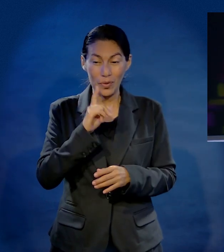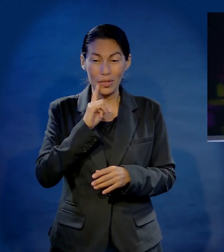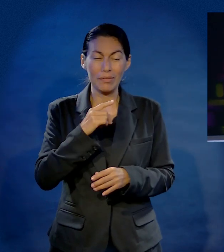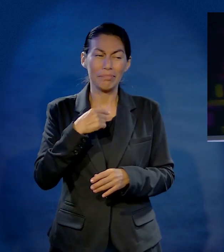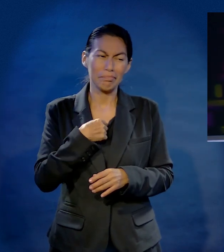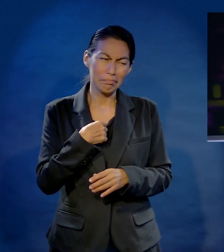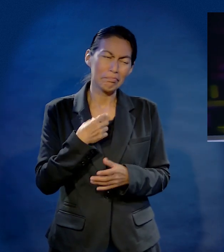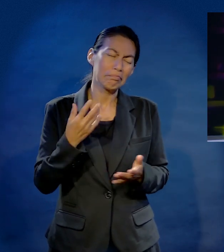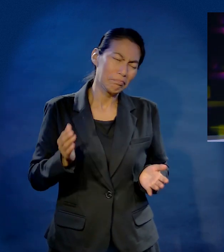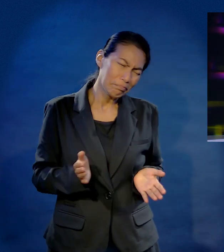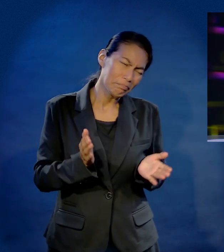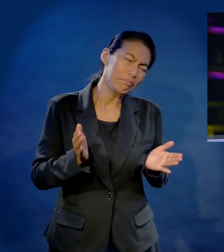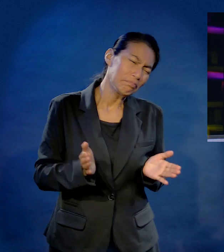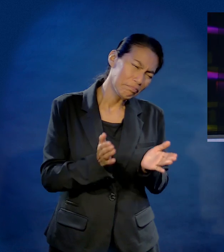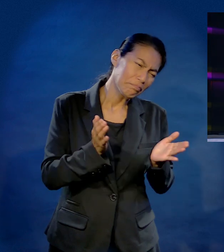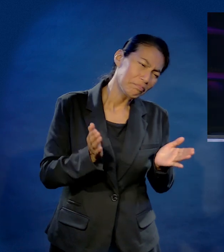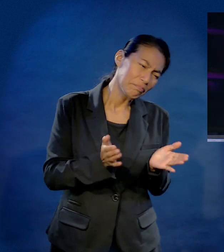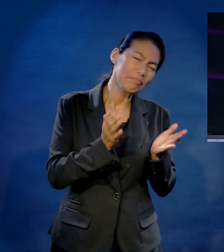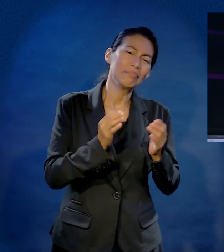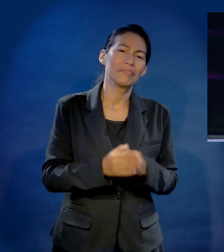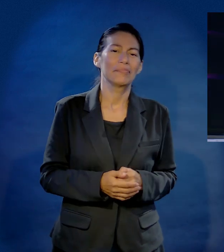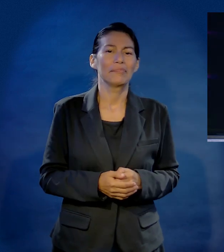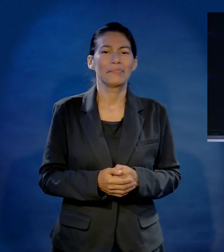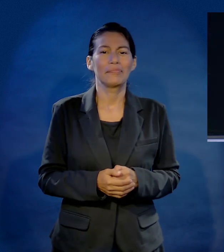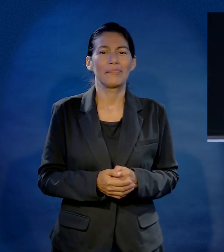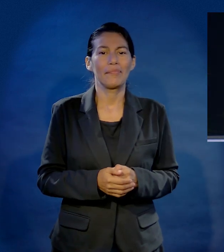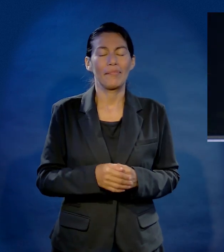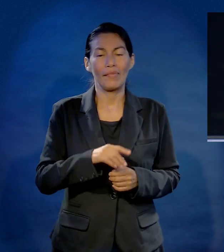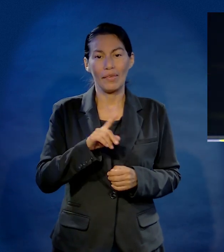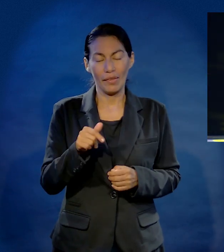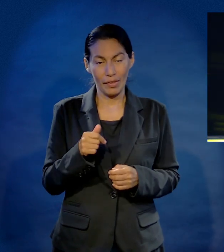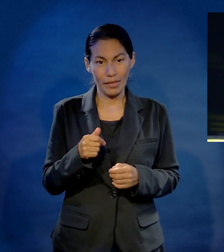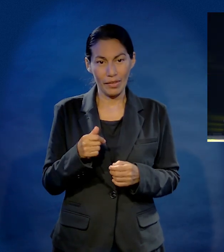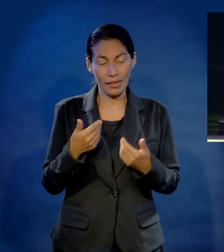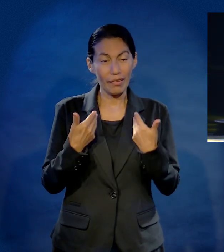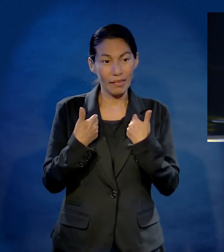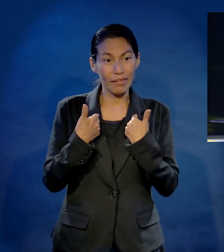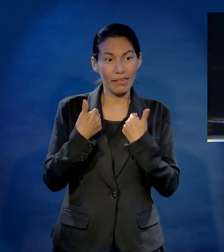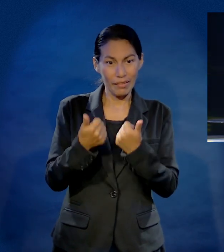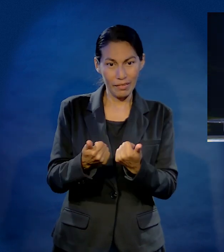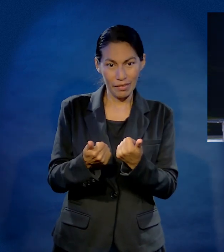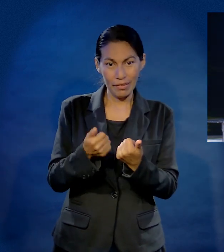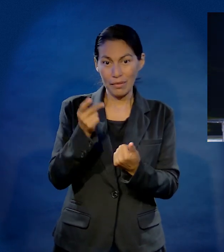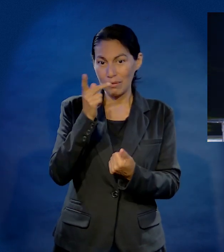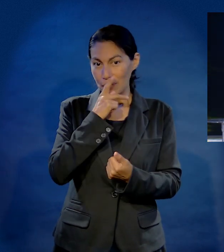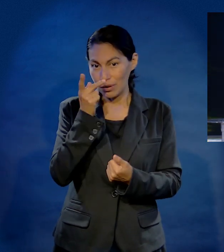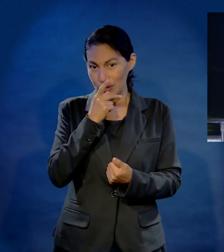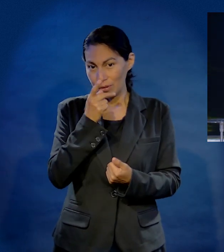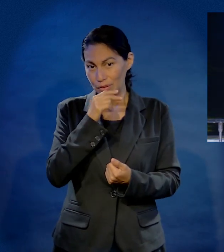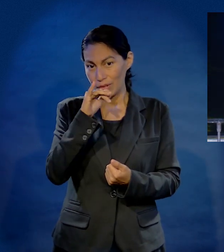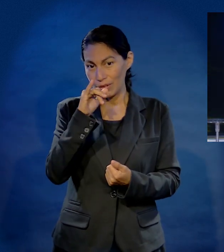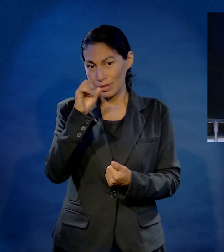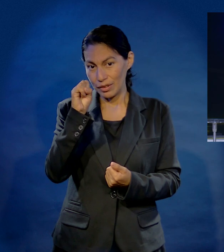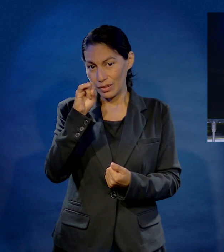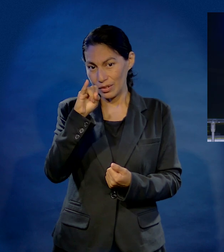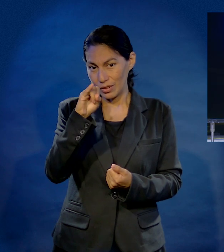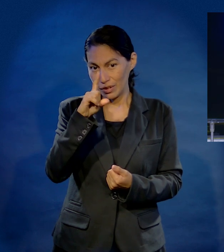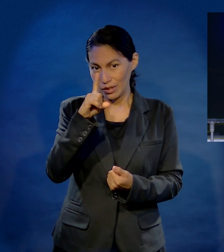Mil muchachas, mil muchachas, mil muchachas. Eso era lo que yo trataba, de animarme, de animarme. Y al final descubrí que el pastor Isidro López